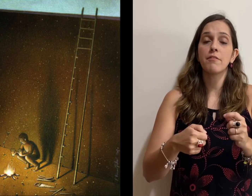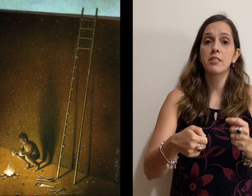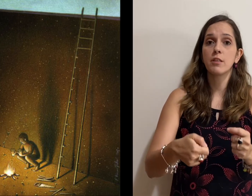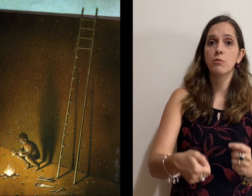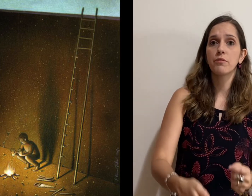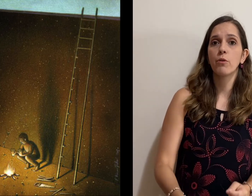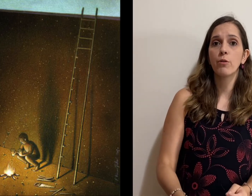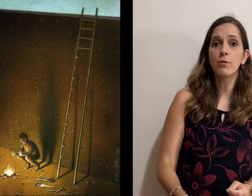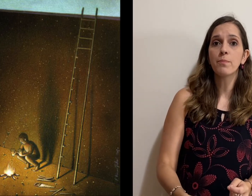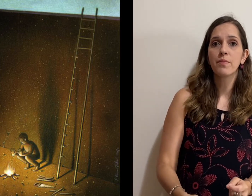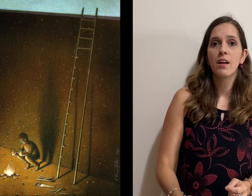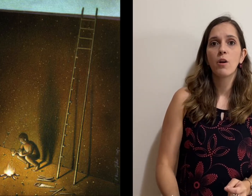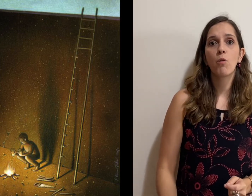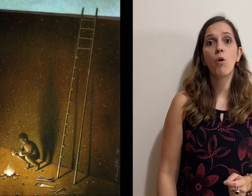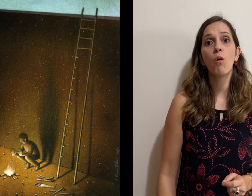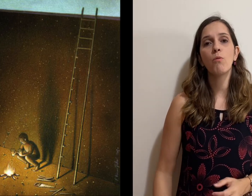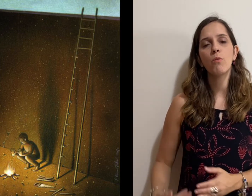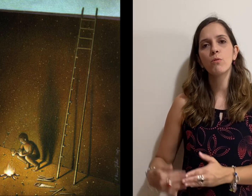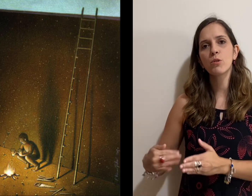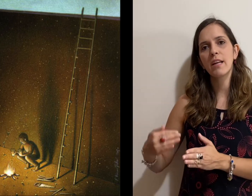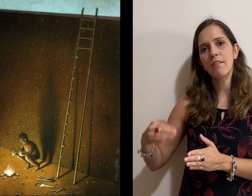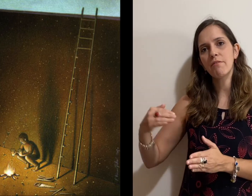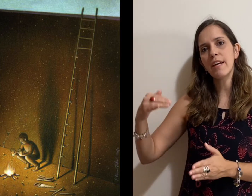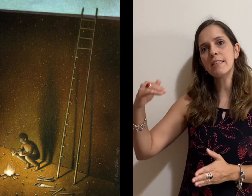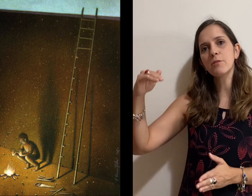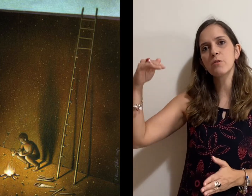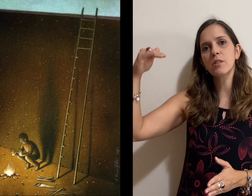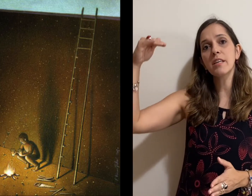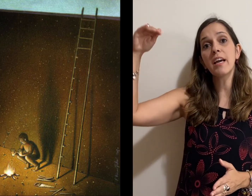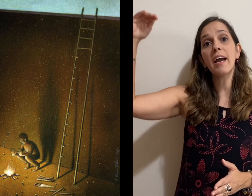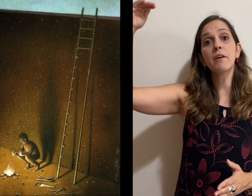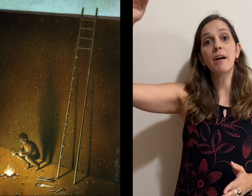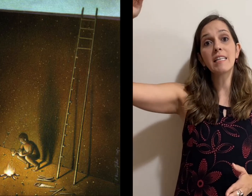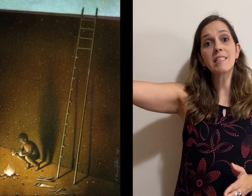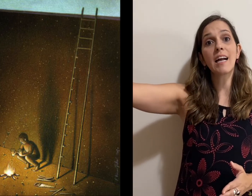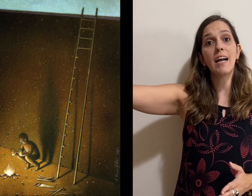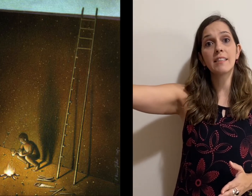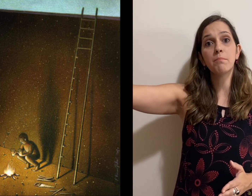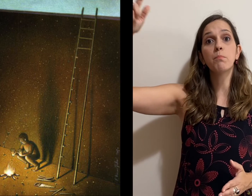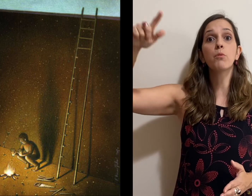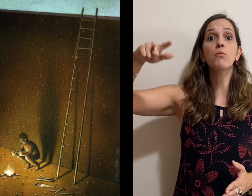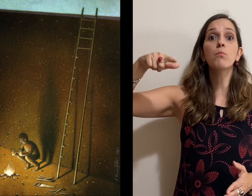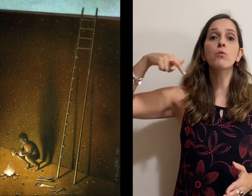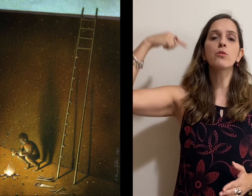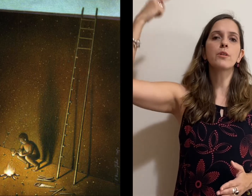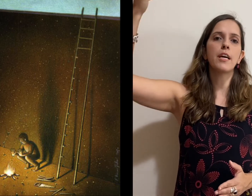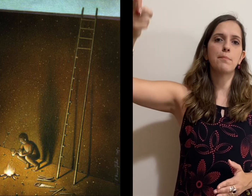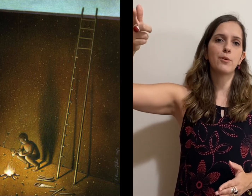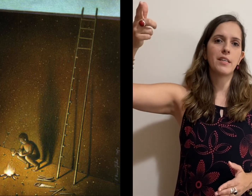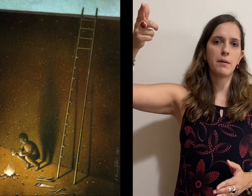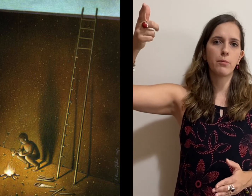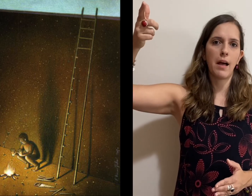fazendo fogo com os gravetos que eram a escada para o muro que ele poderia pular. Olha,